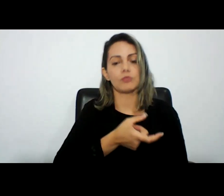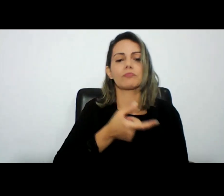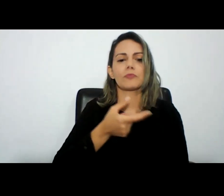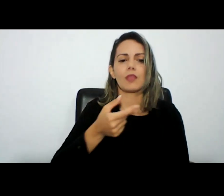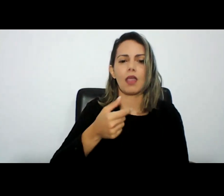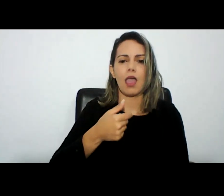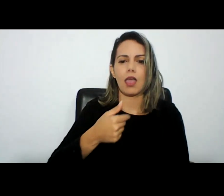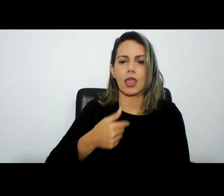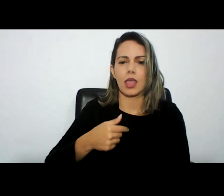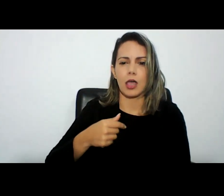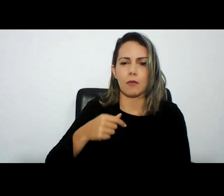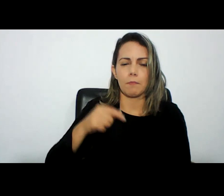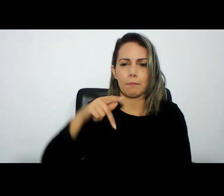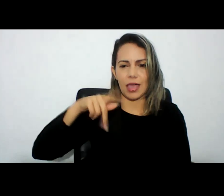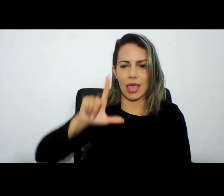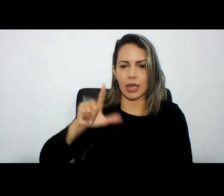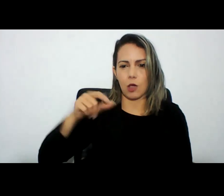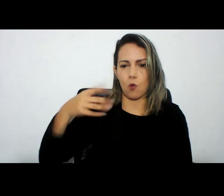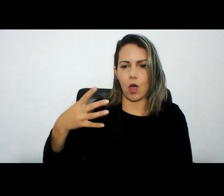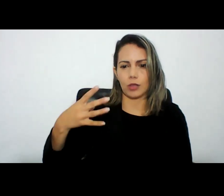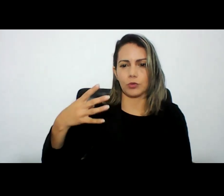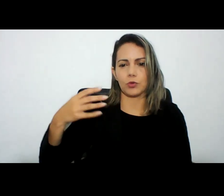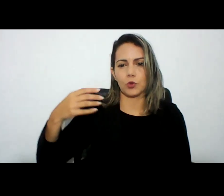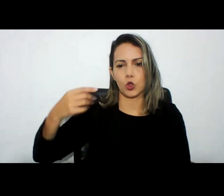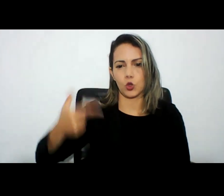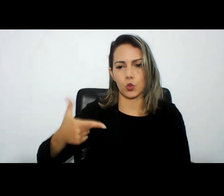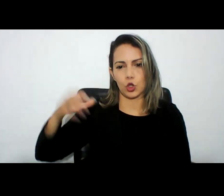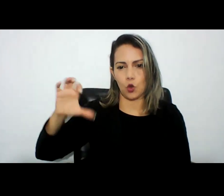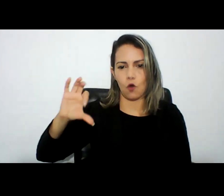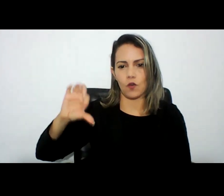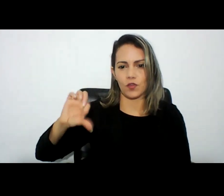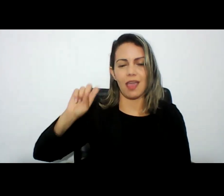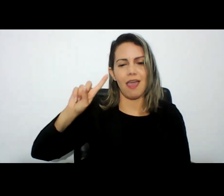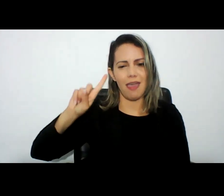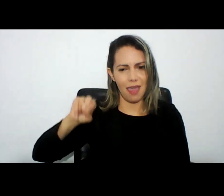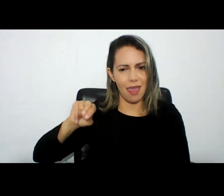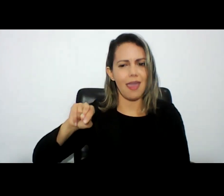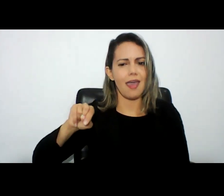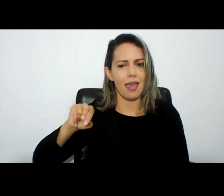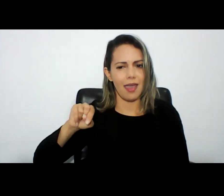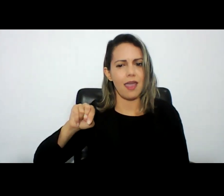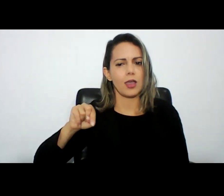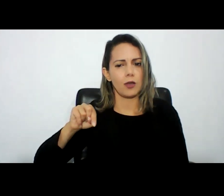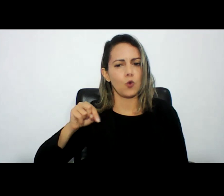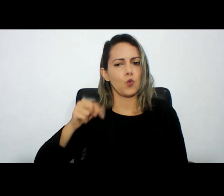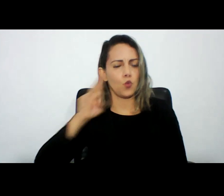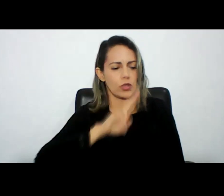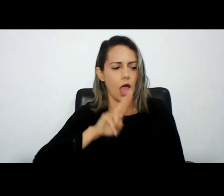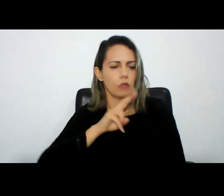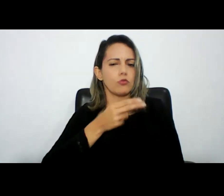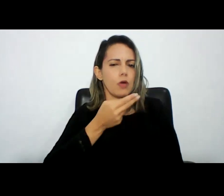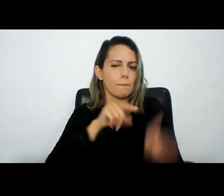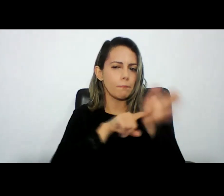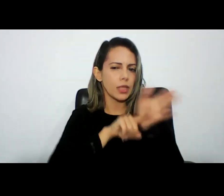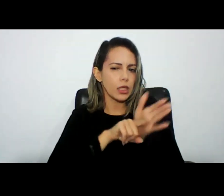inspirado no CPP colombiano então o que a gente percebeu é que o mundo já se debruçou sobre esse